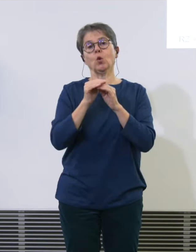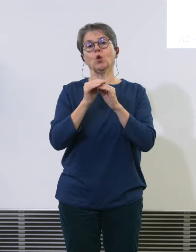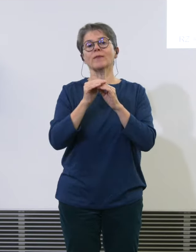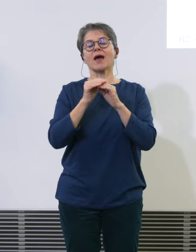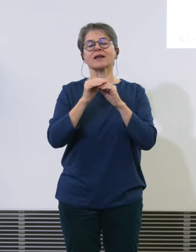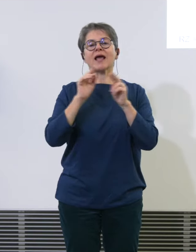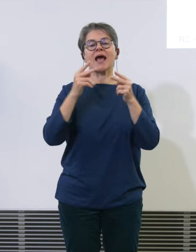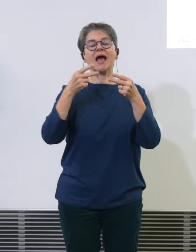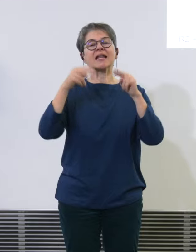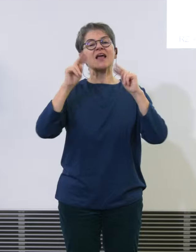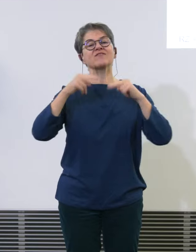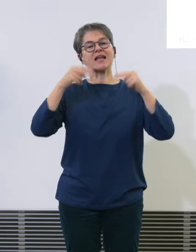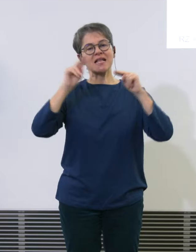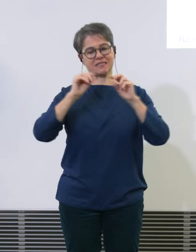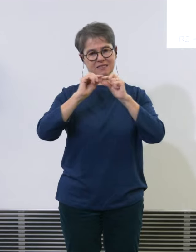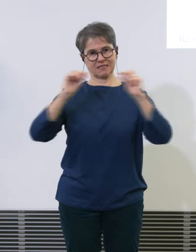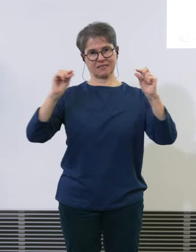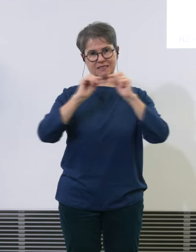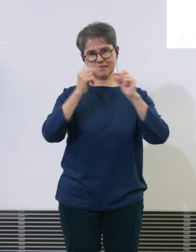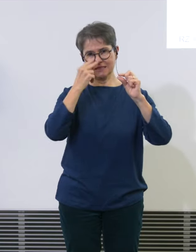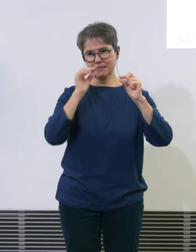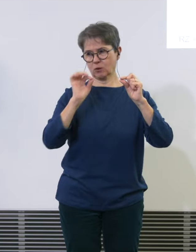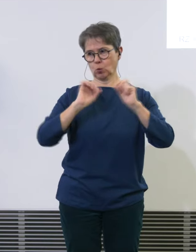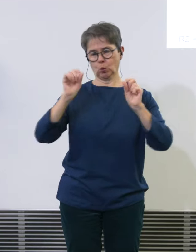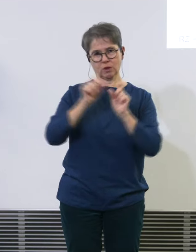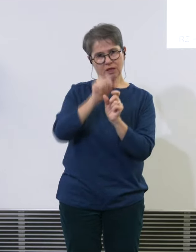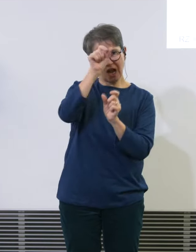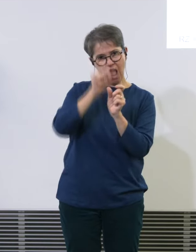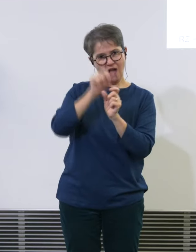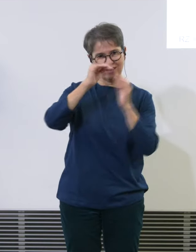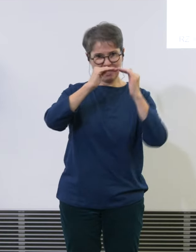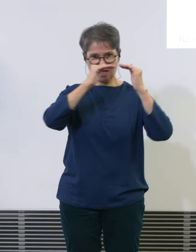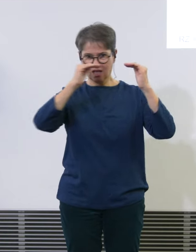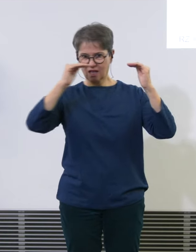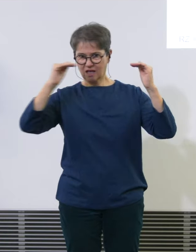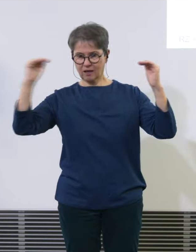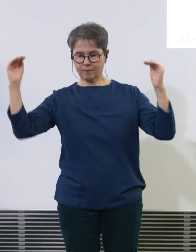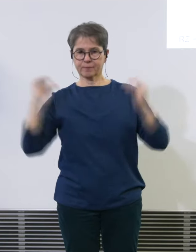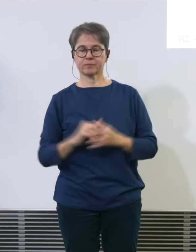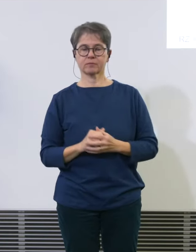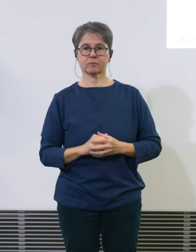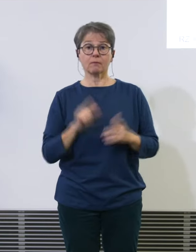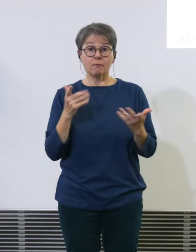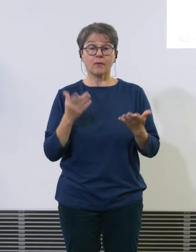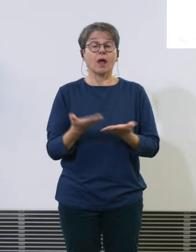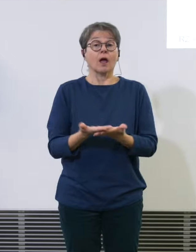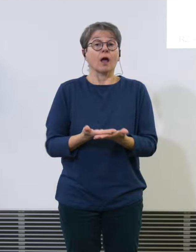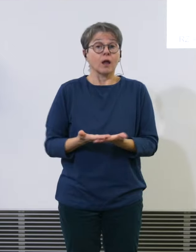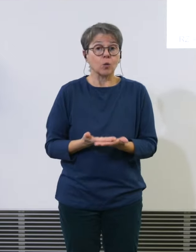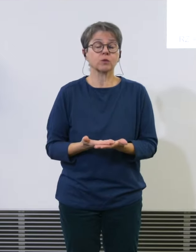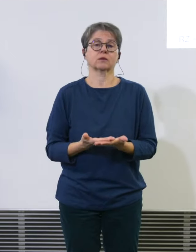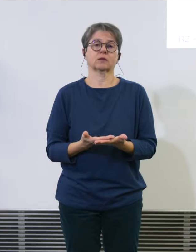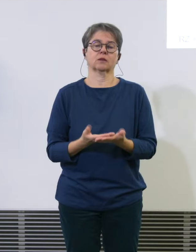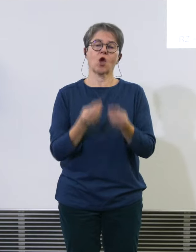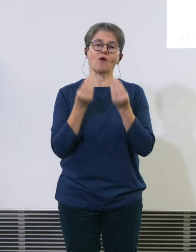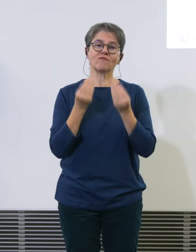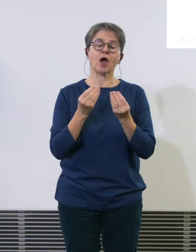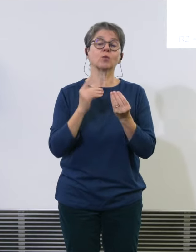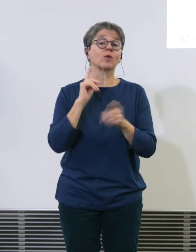man in der Grafik hier auch gut sieht, abbildet. Und Gründe für wieder mehr Lärm als während